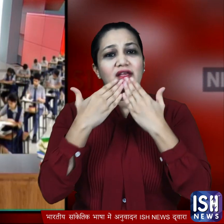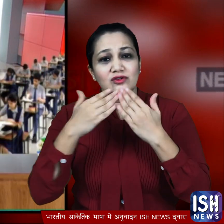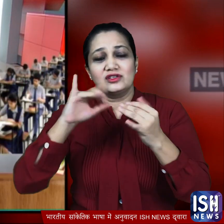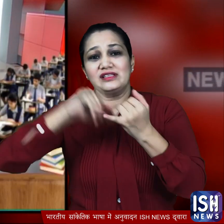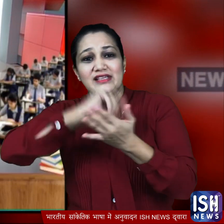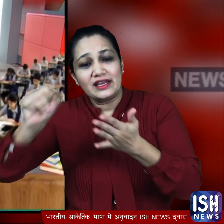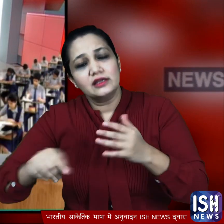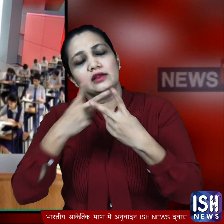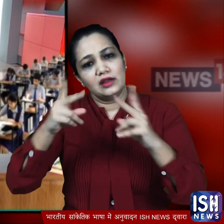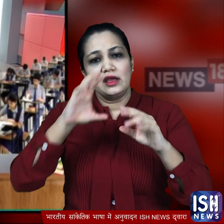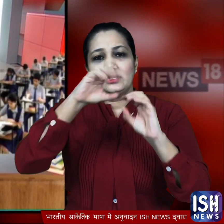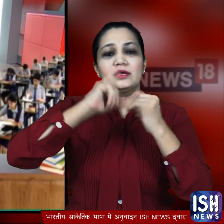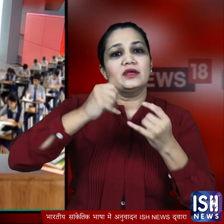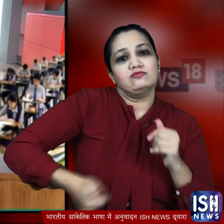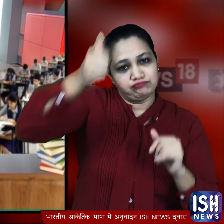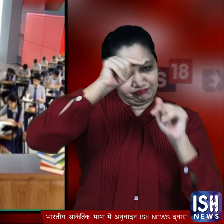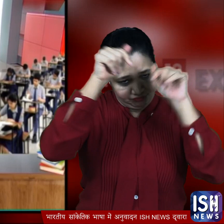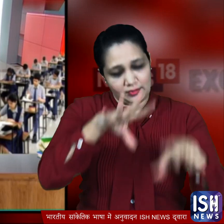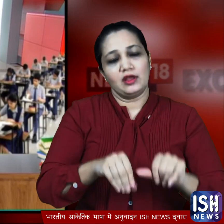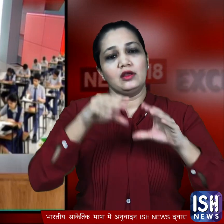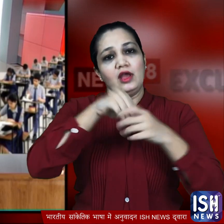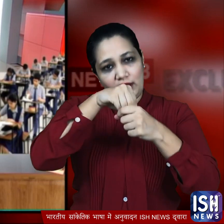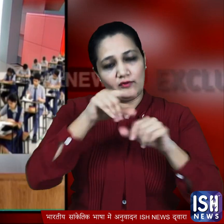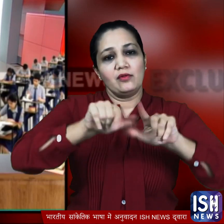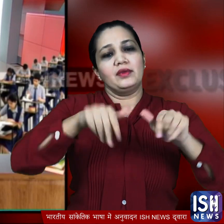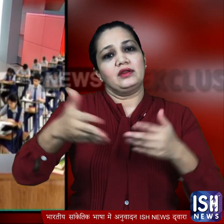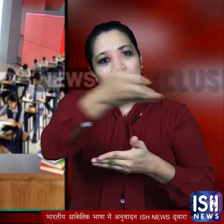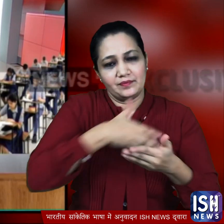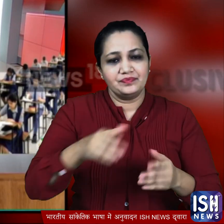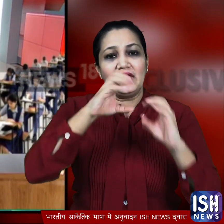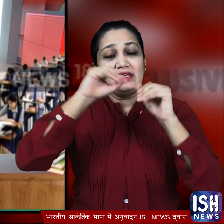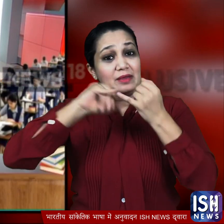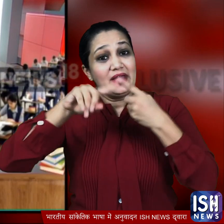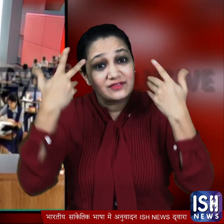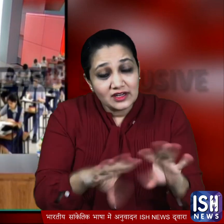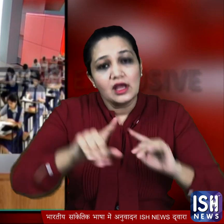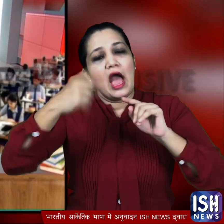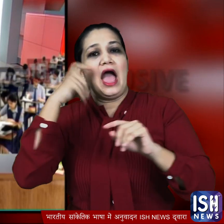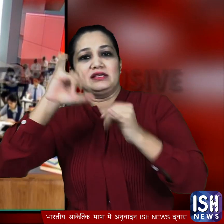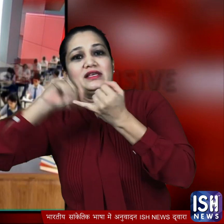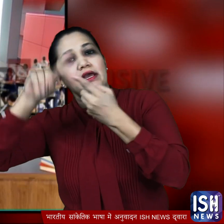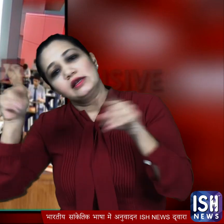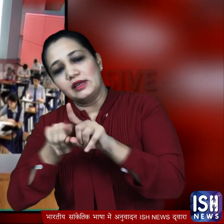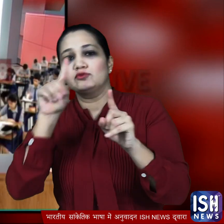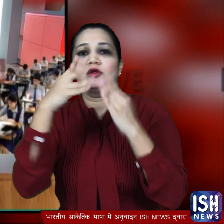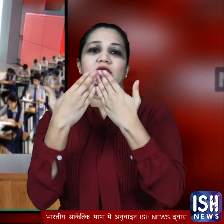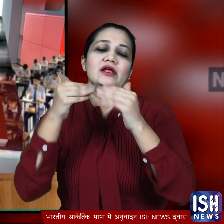और CBSC बोर्ट के चेर्मिन भी मौझूद रहे इस बीच CBSC के बाद ICSC बोर्ट ने भी बारवी की परिक्षा रद कर गया